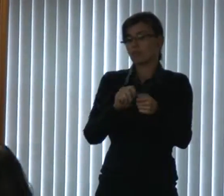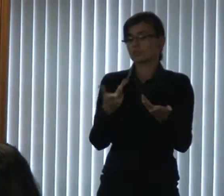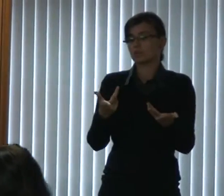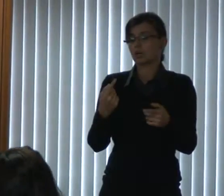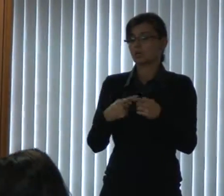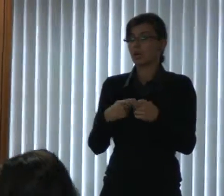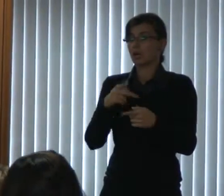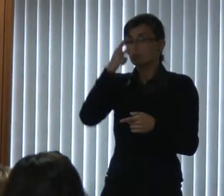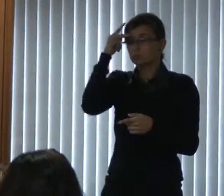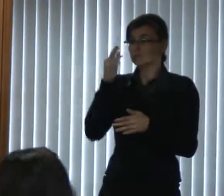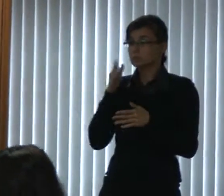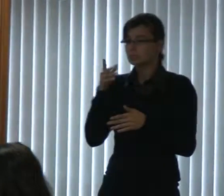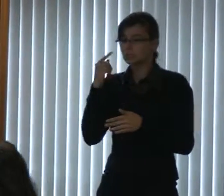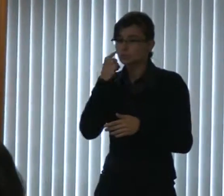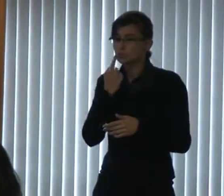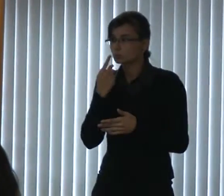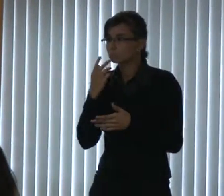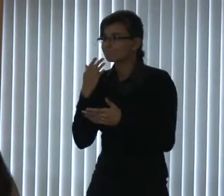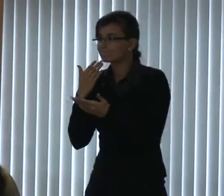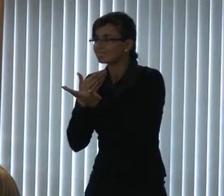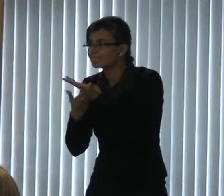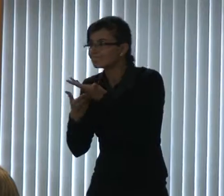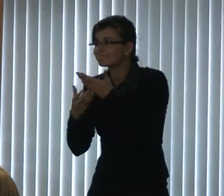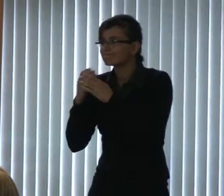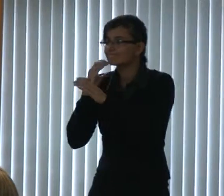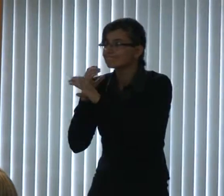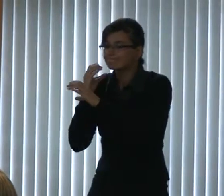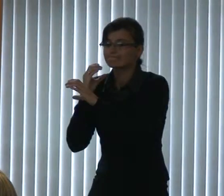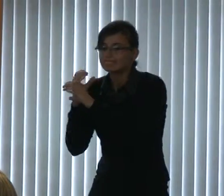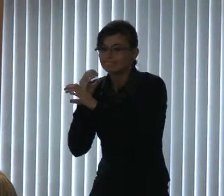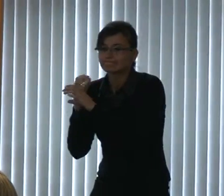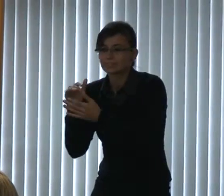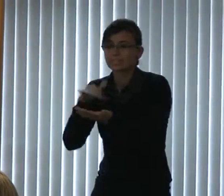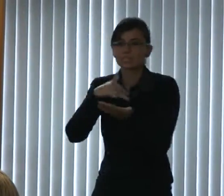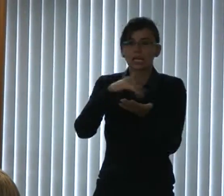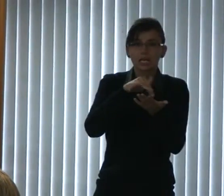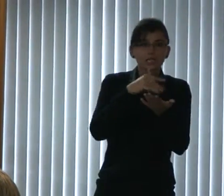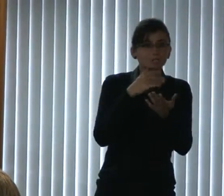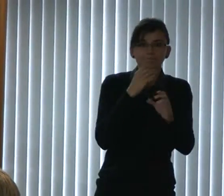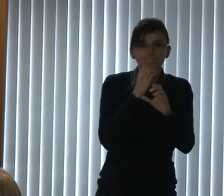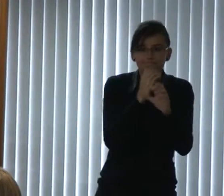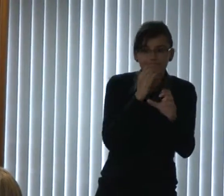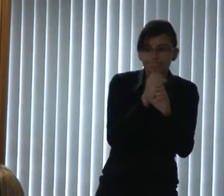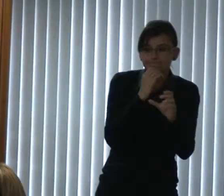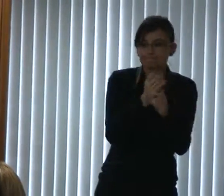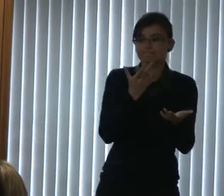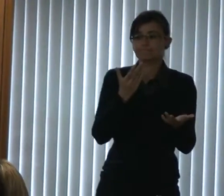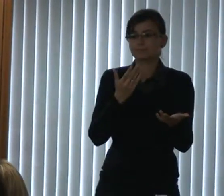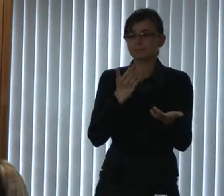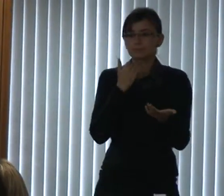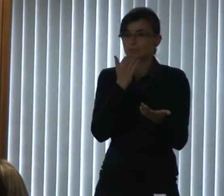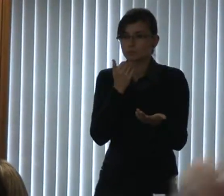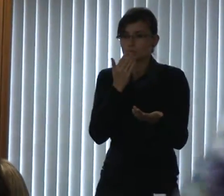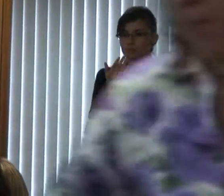Prefeito, vem falar com a Secretária de Urbanismo, Secretária do Memende, alguém em cada Secretaria possa atender.